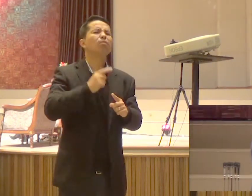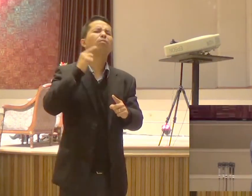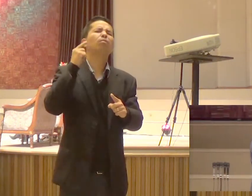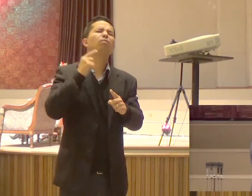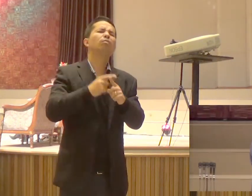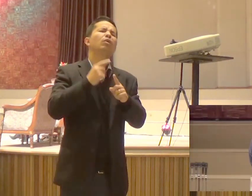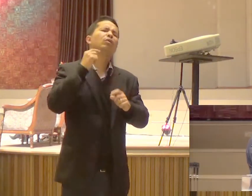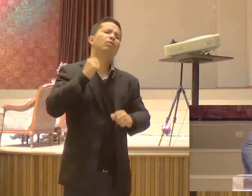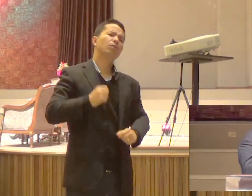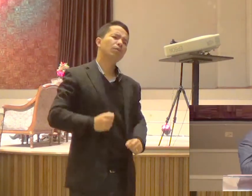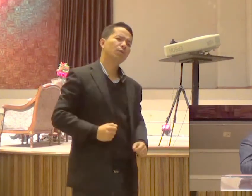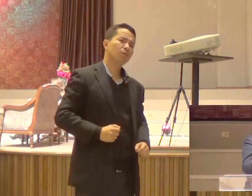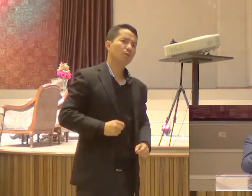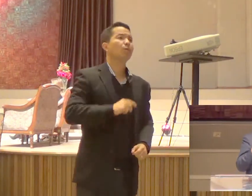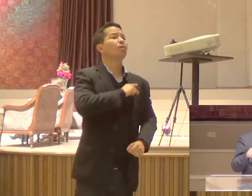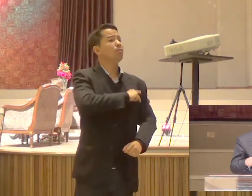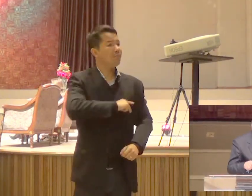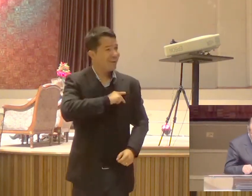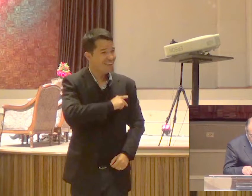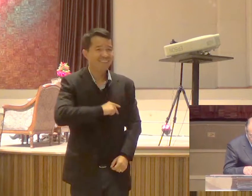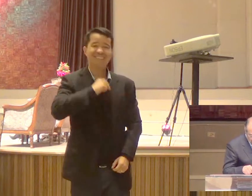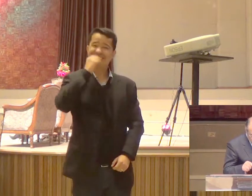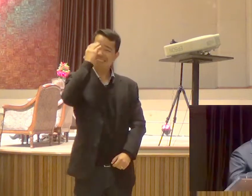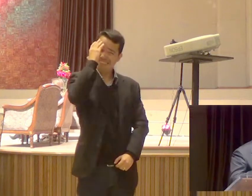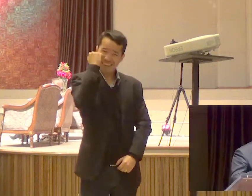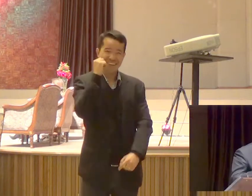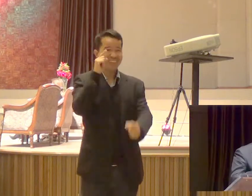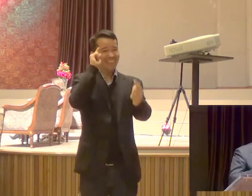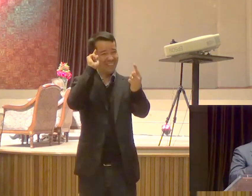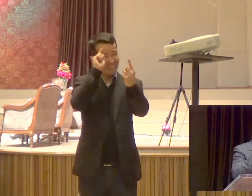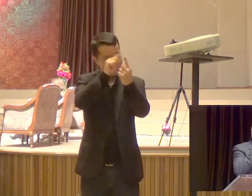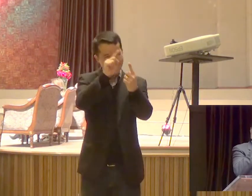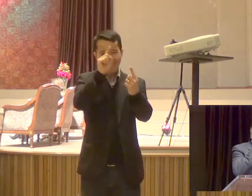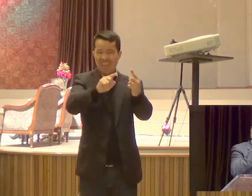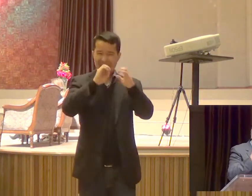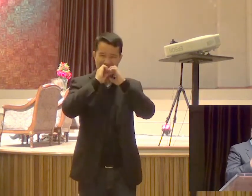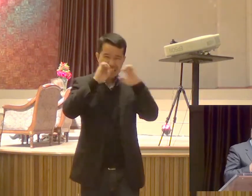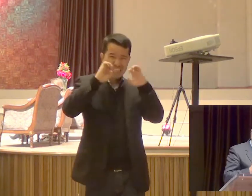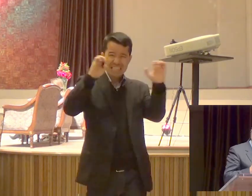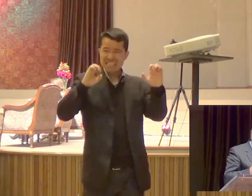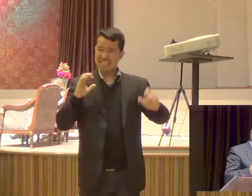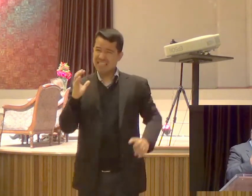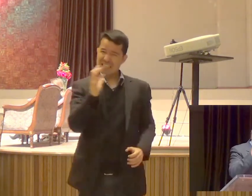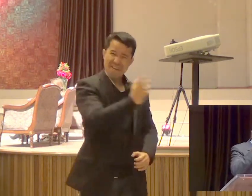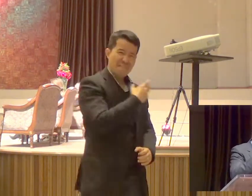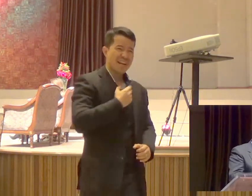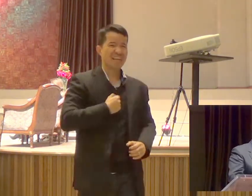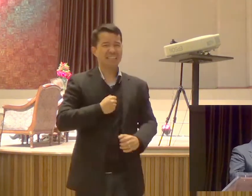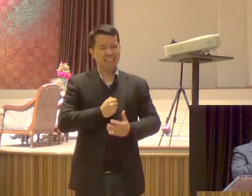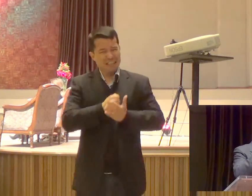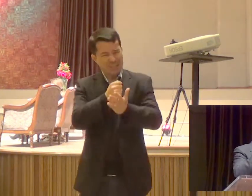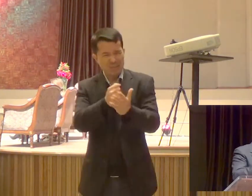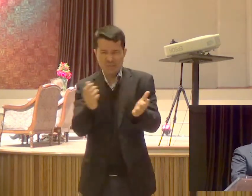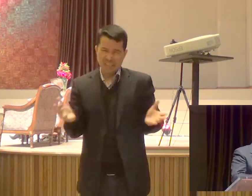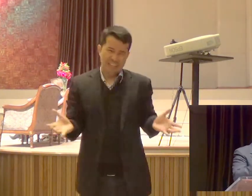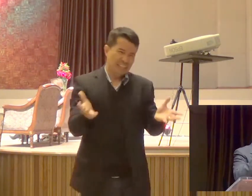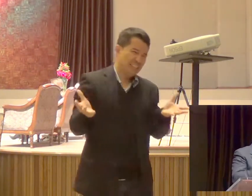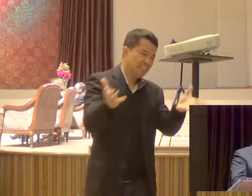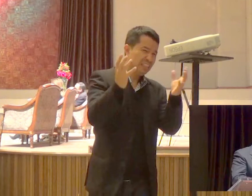Paulo sabia Tanto é Que no versículo 24 Ele diz o seguinte Porém em nada Considero a vida